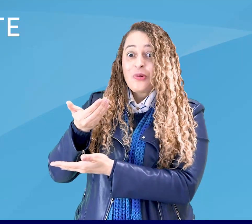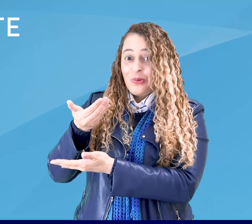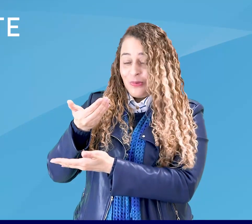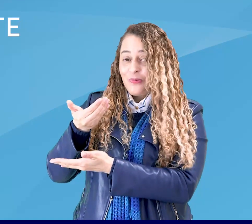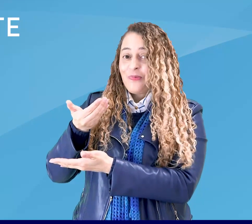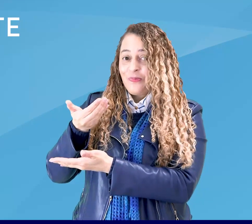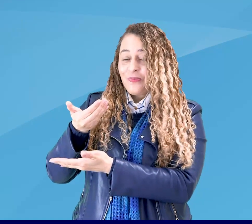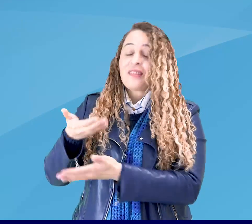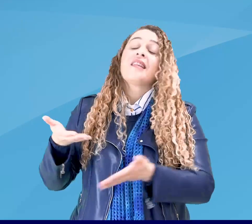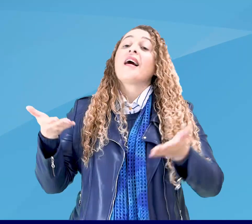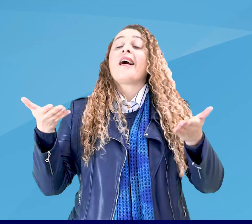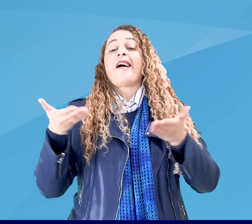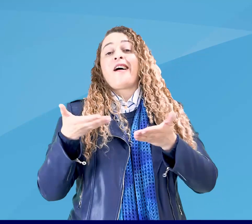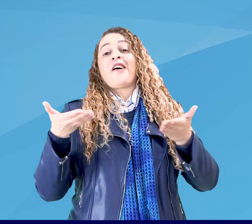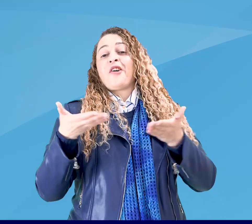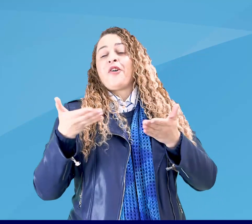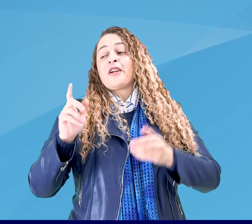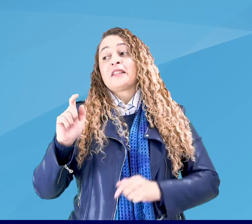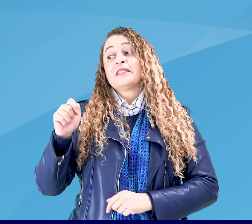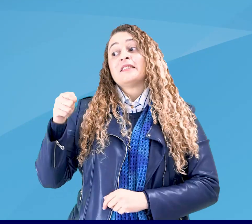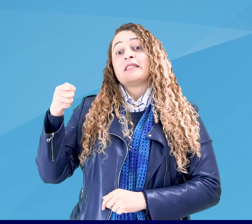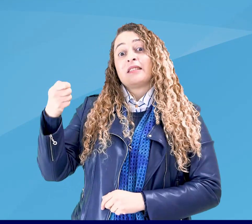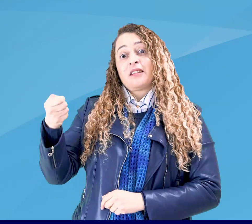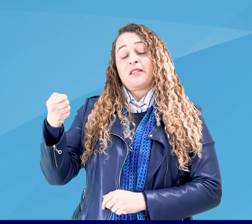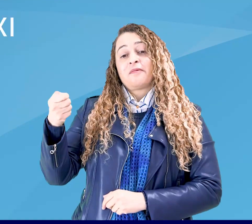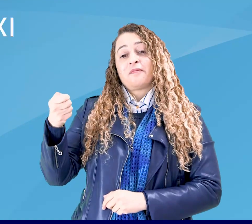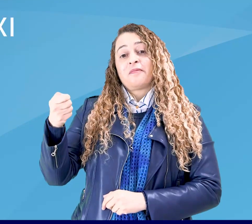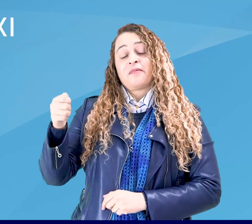Agora, o sinal de abacaxi.